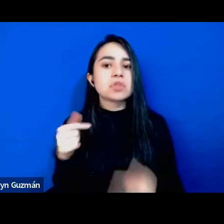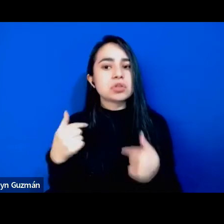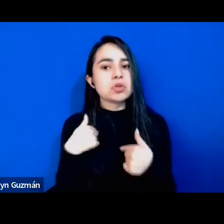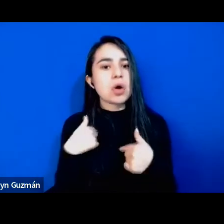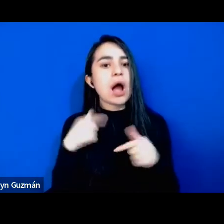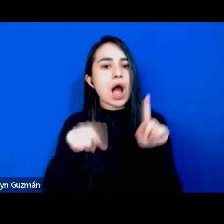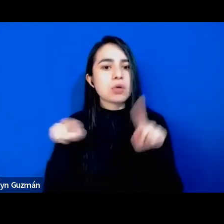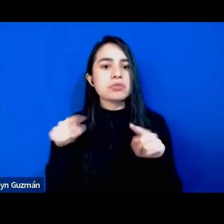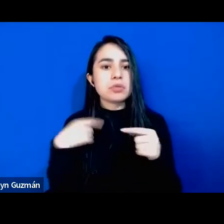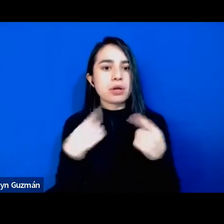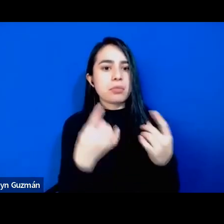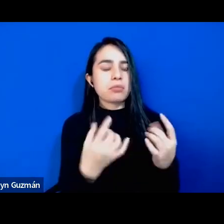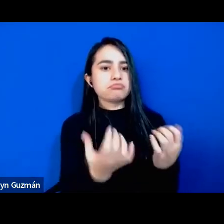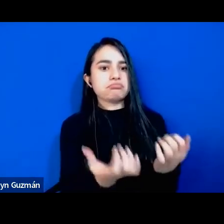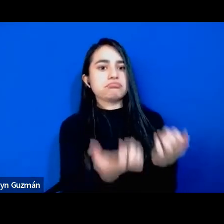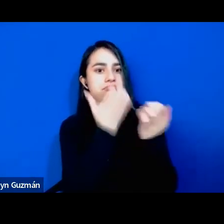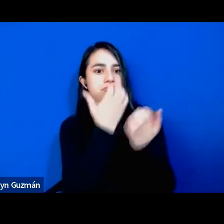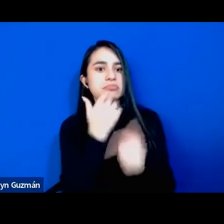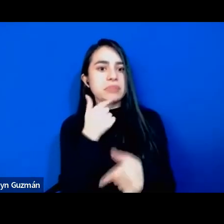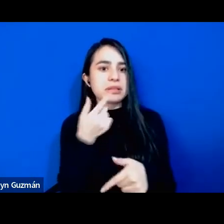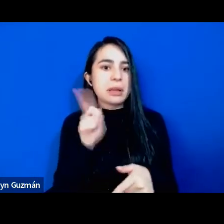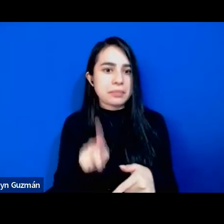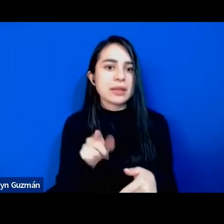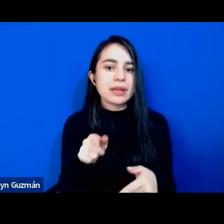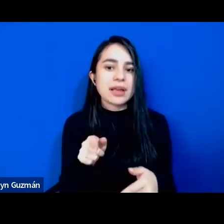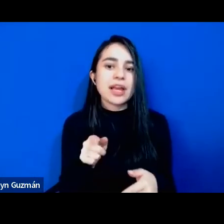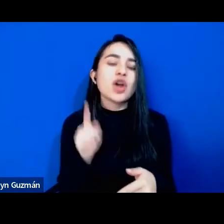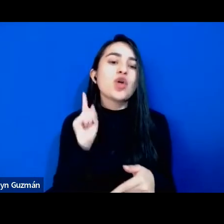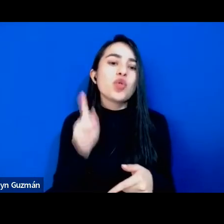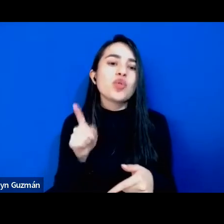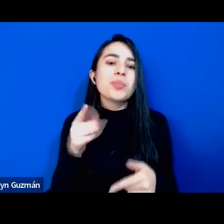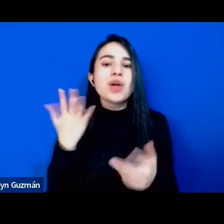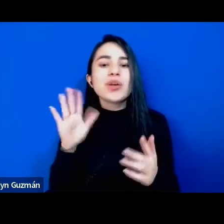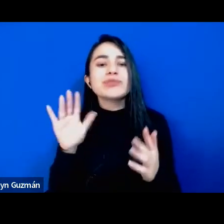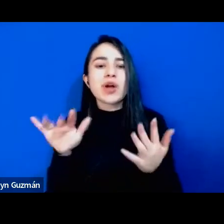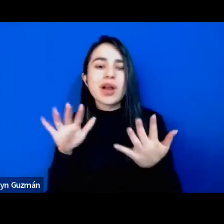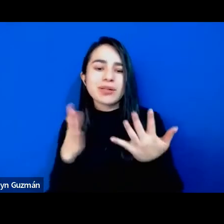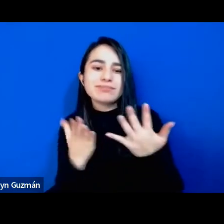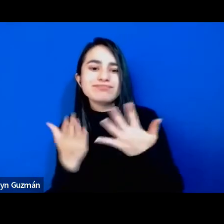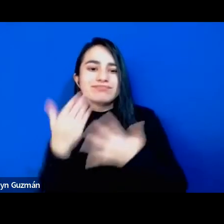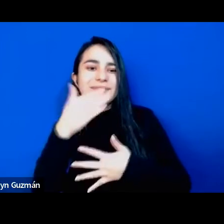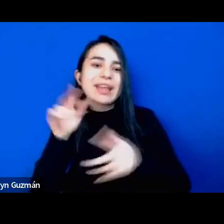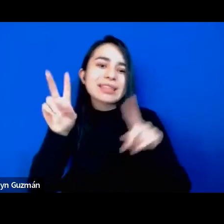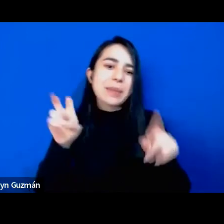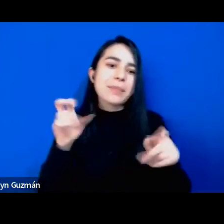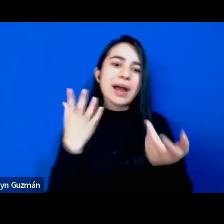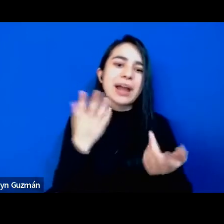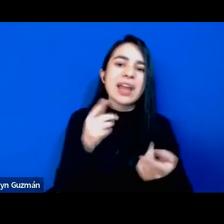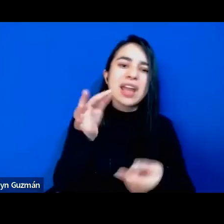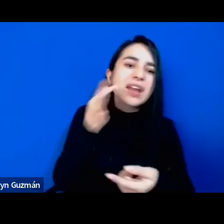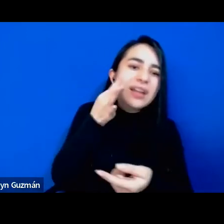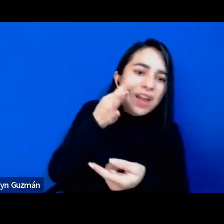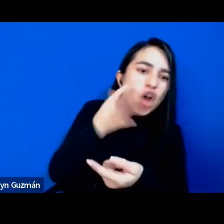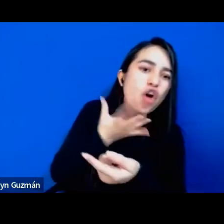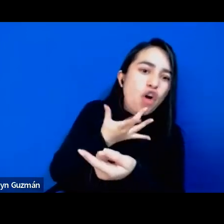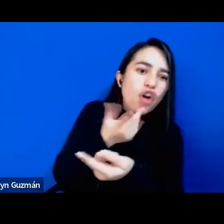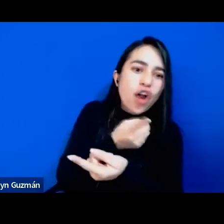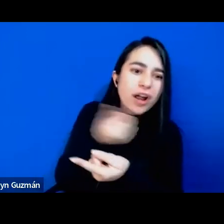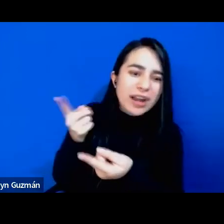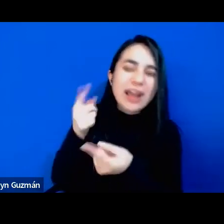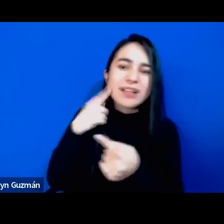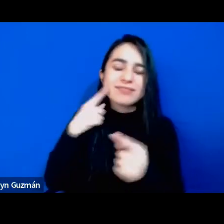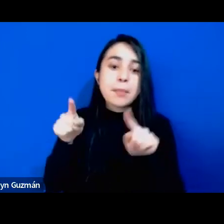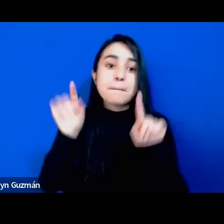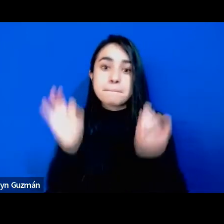rechazada ¿no? bueno esto sumado también a una mirada interseccional con el colorismo y eso pero yo creo que lo que